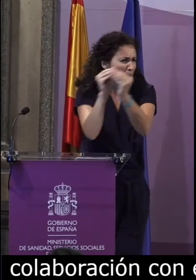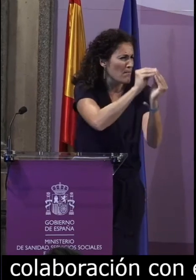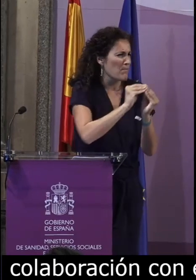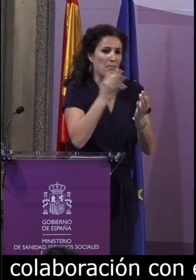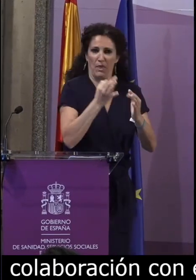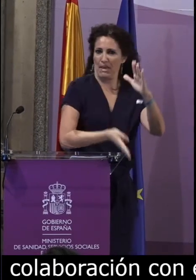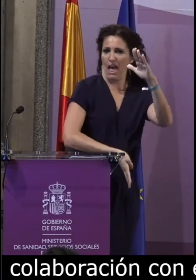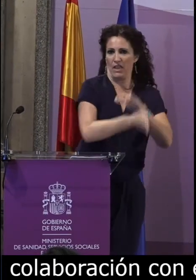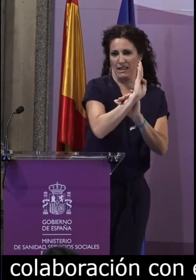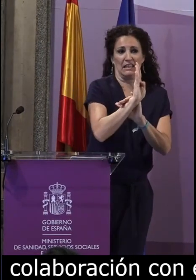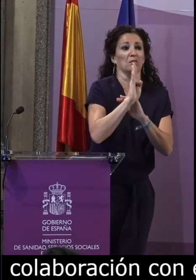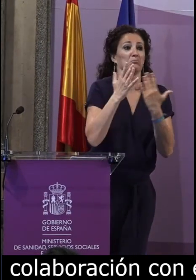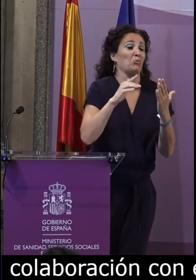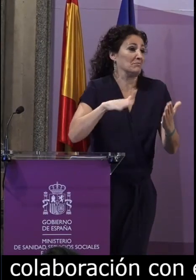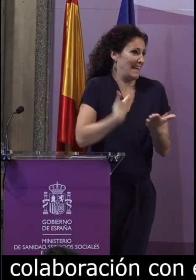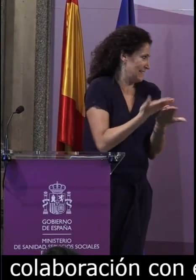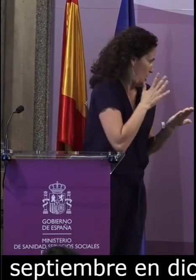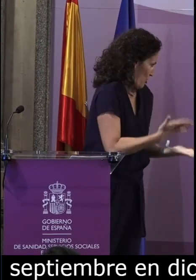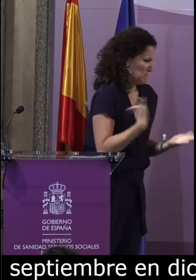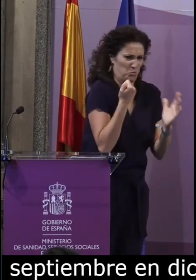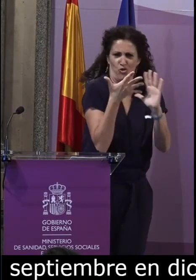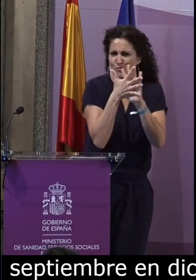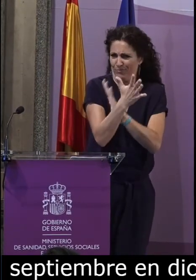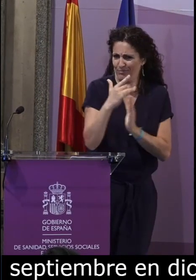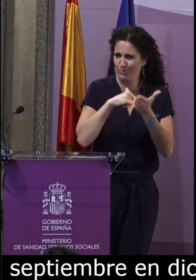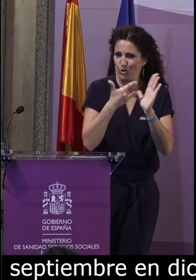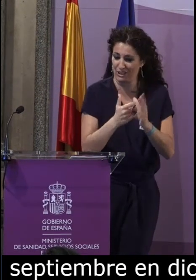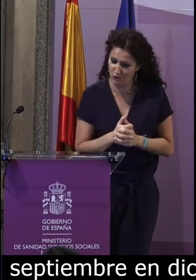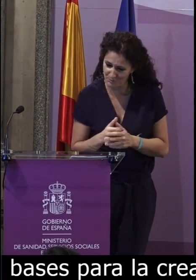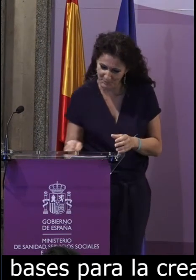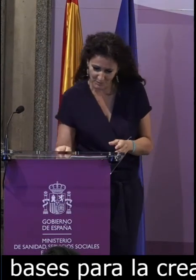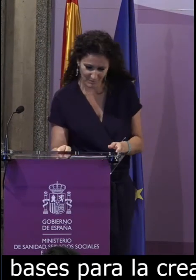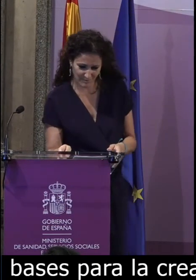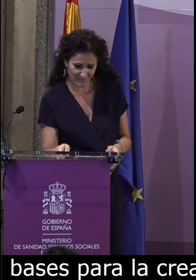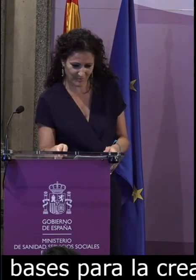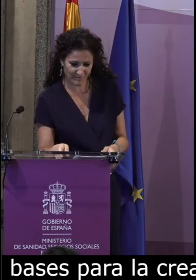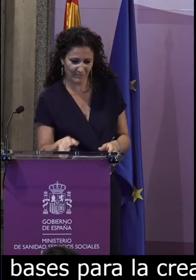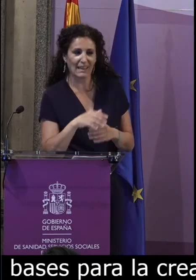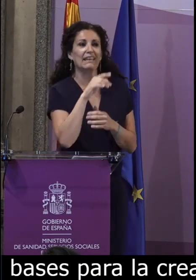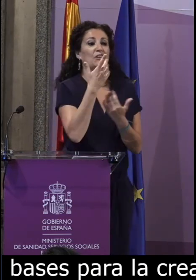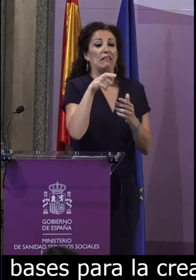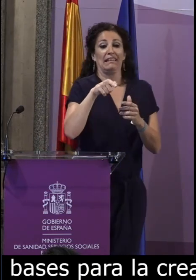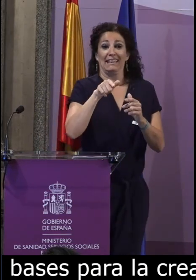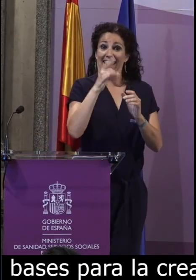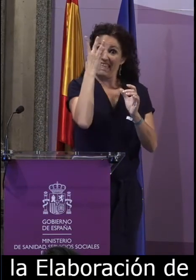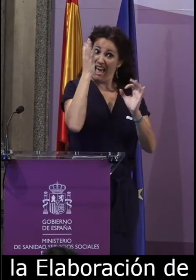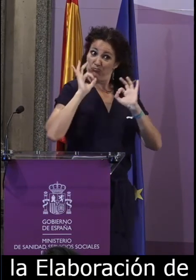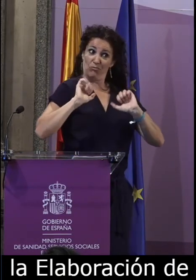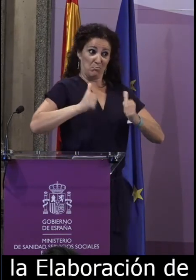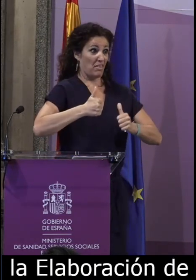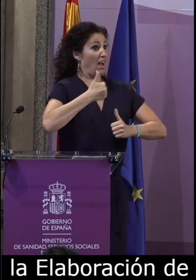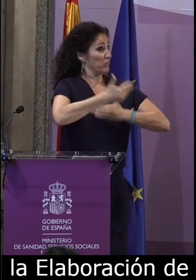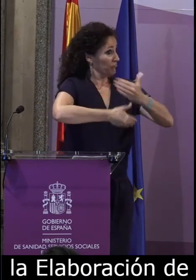la creación y la puesta en marcha de la elaboración de este corpus. Voy a intentar, en resumido,